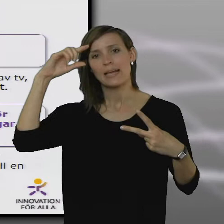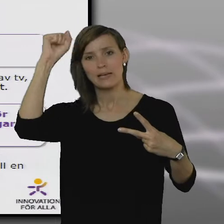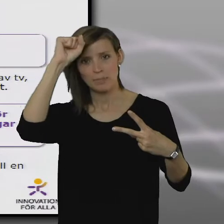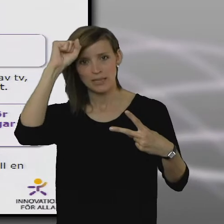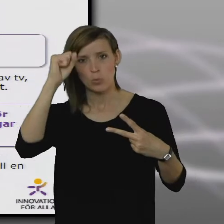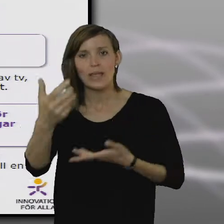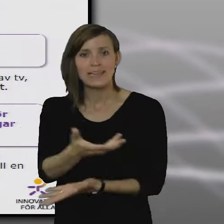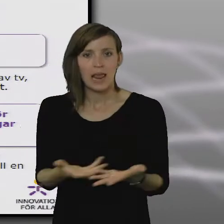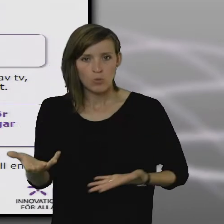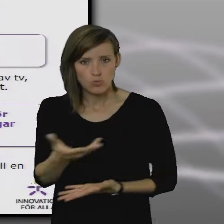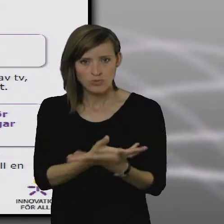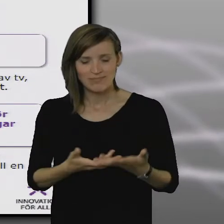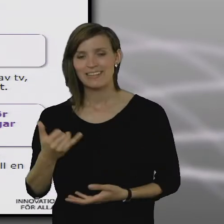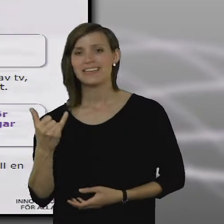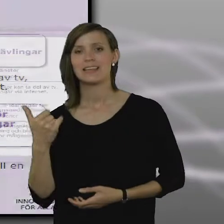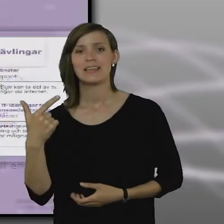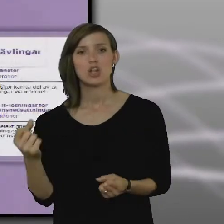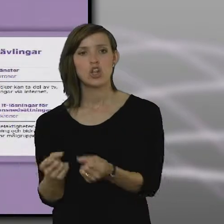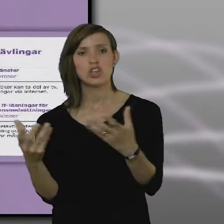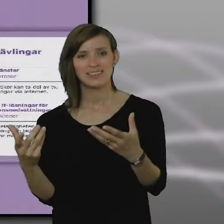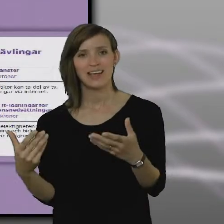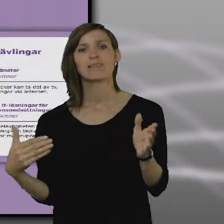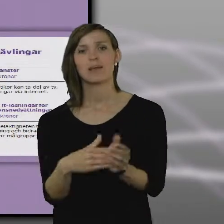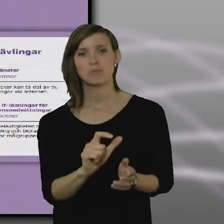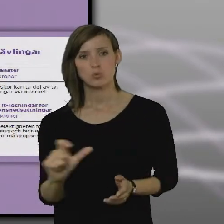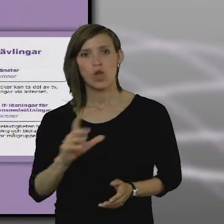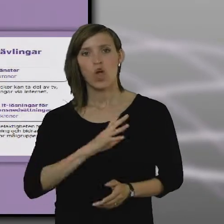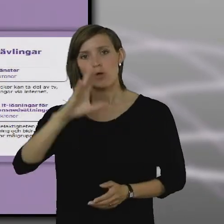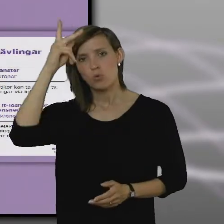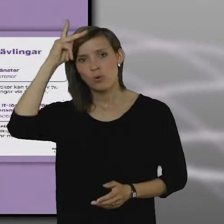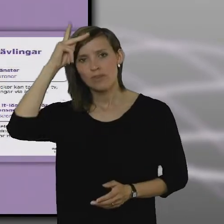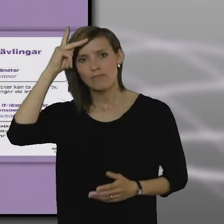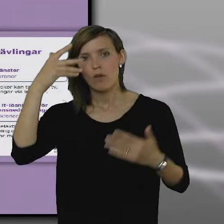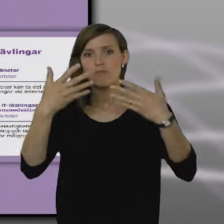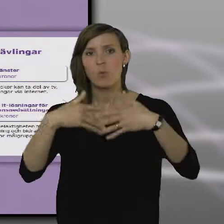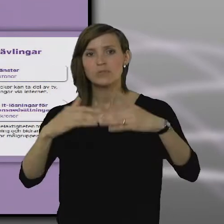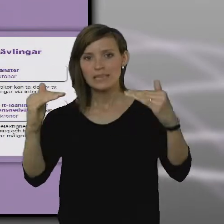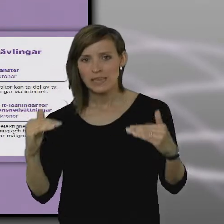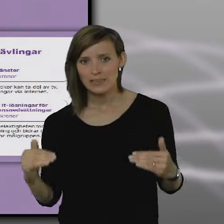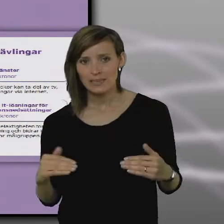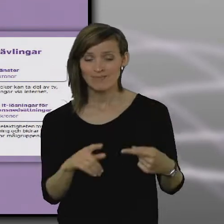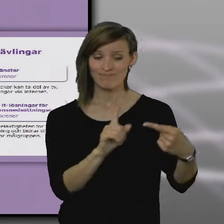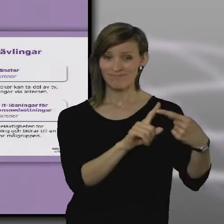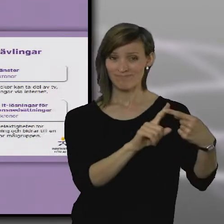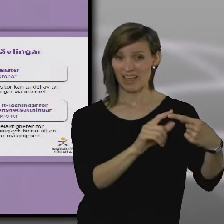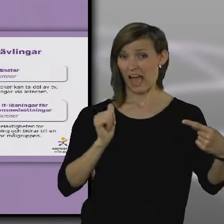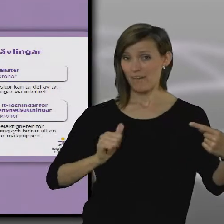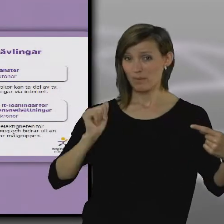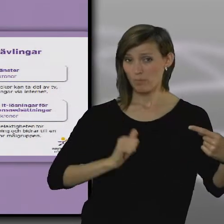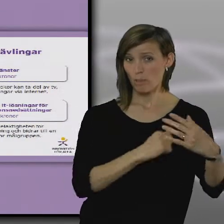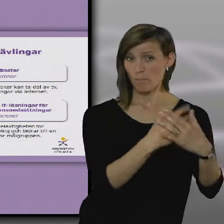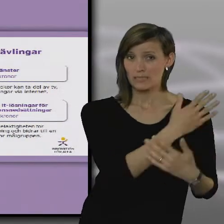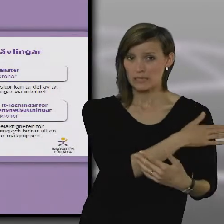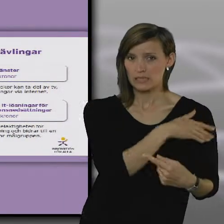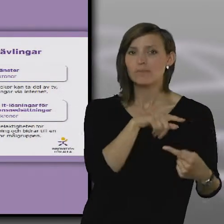IT-lösningar för personer med kognitiva funktionsnedsättningar. I den första tävlingen användbara medietjänster är det sju stycken